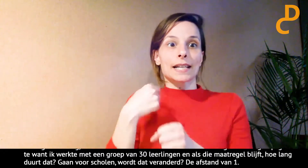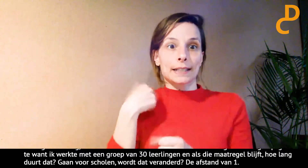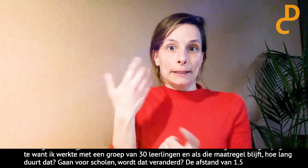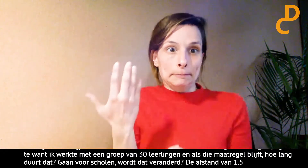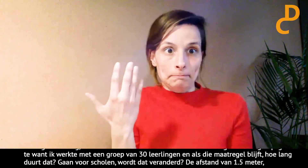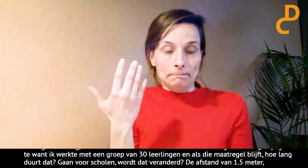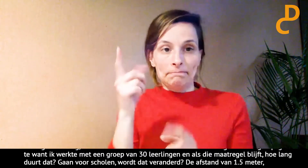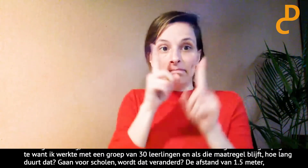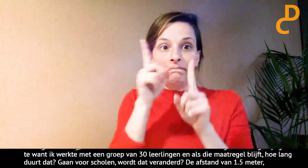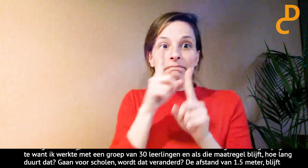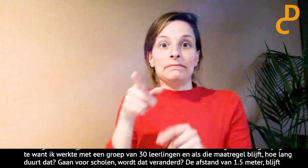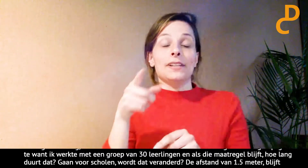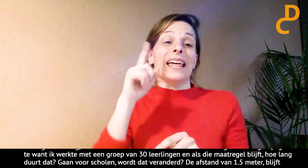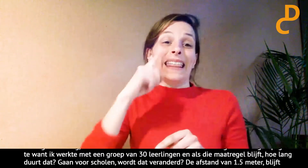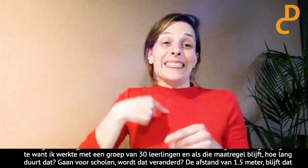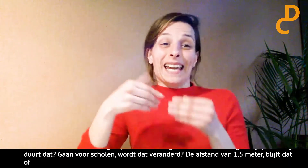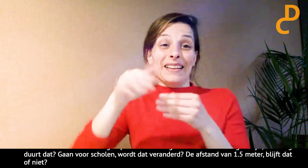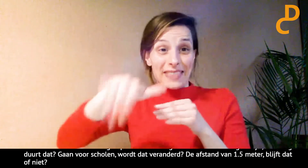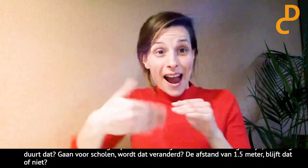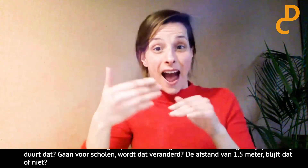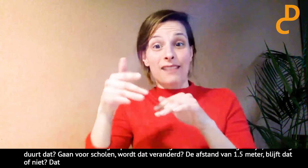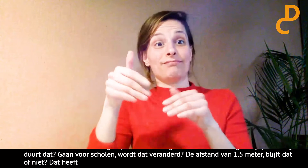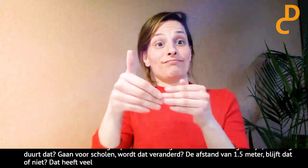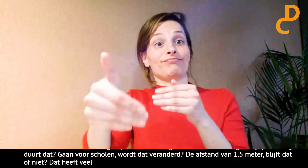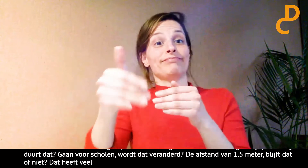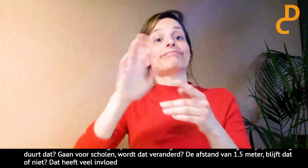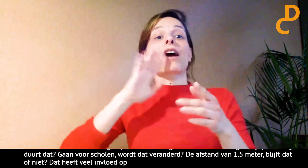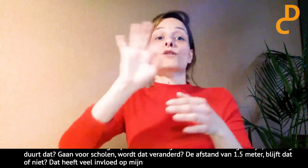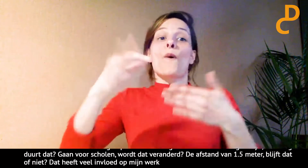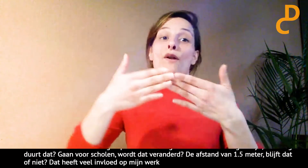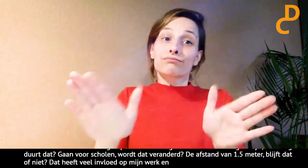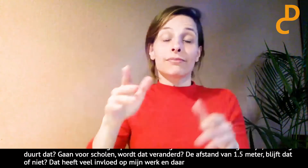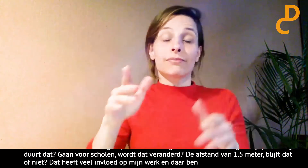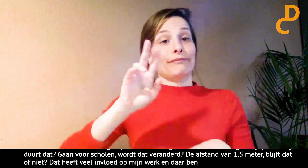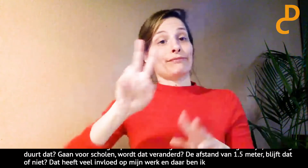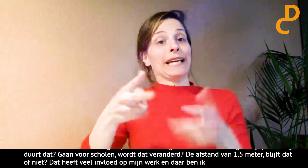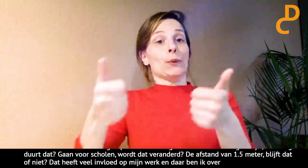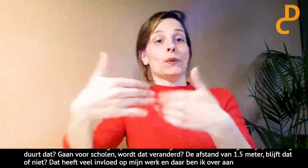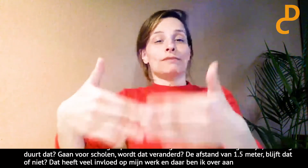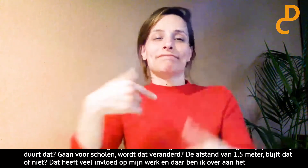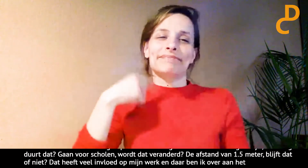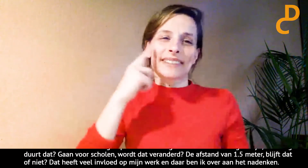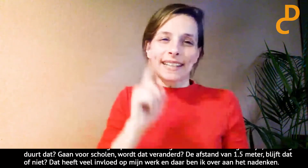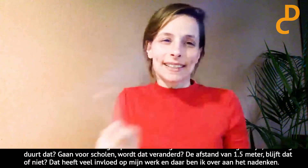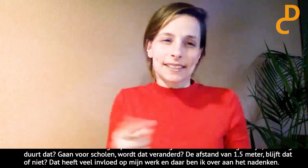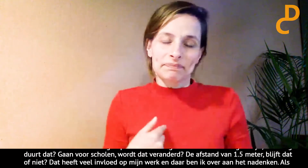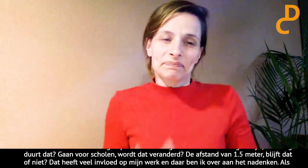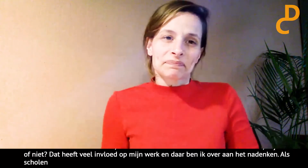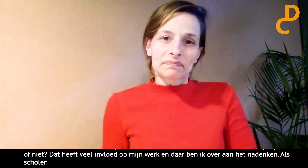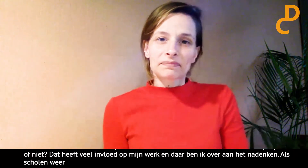Want dat heeft heel veel invloed op mijn werk. En daar ben ik wel over aan het nadenken. En als de scholen weer open zijn en het allemaal goed verloopt... Nou